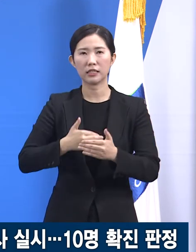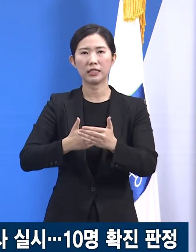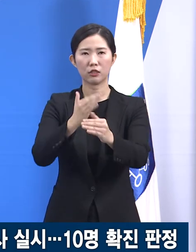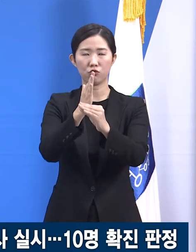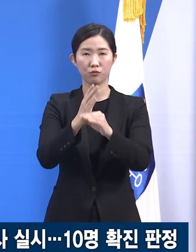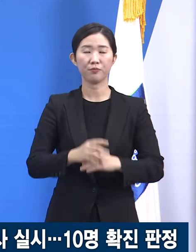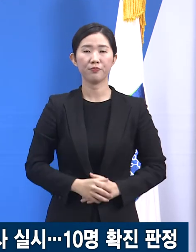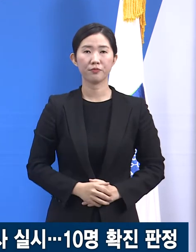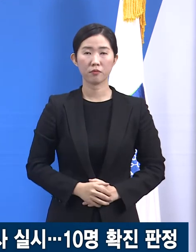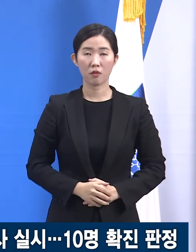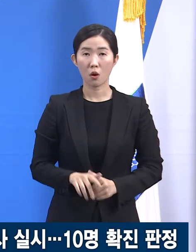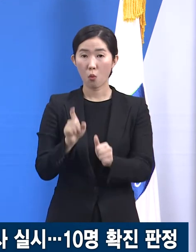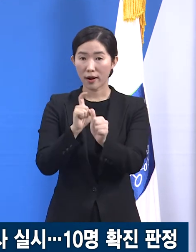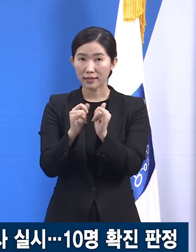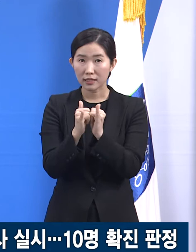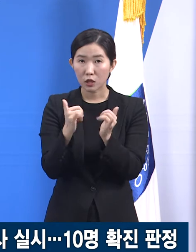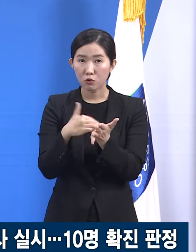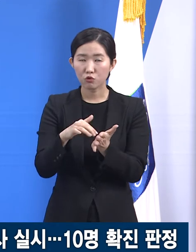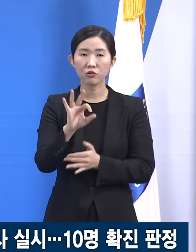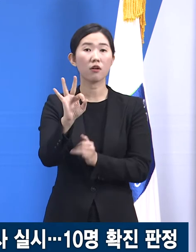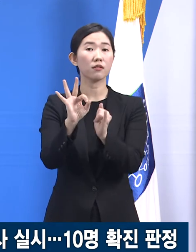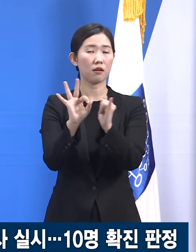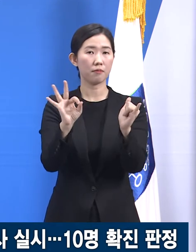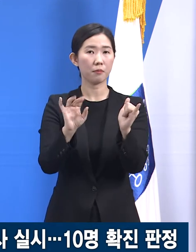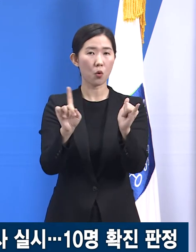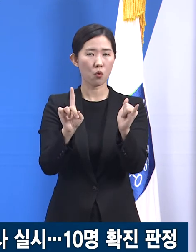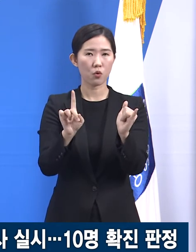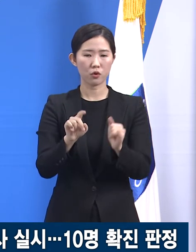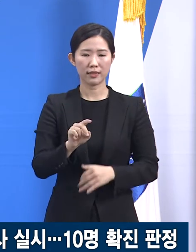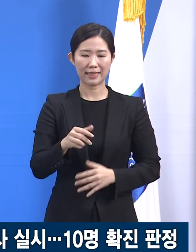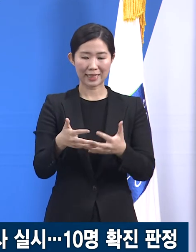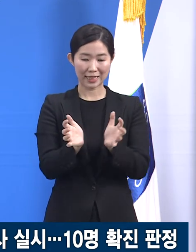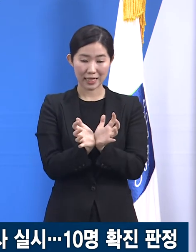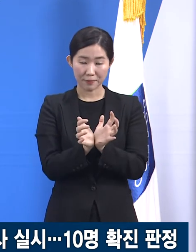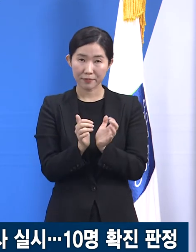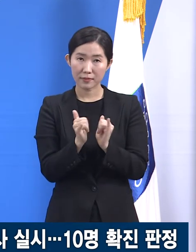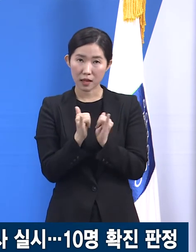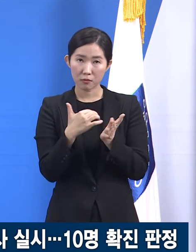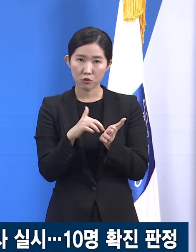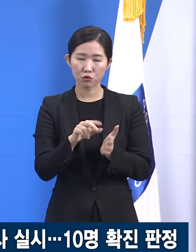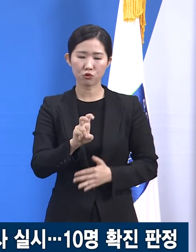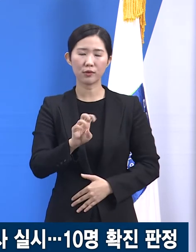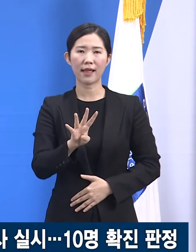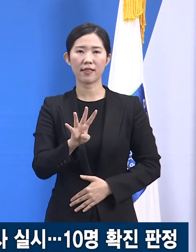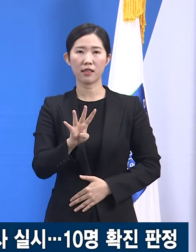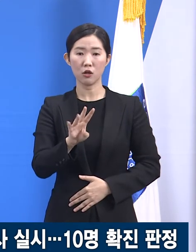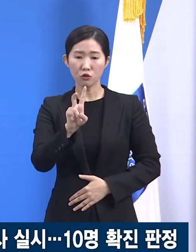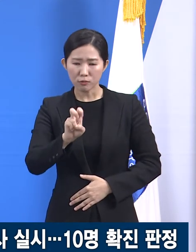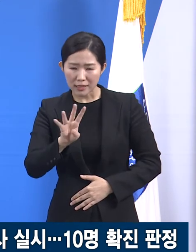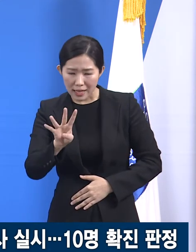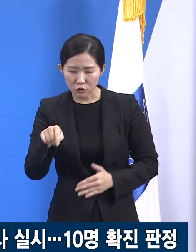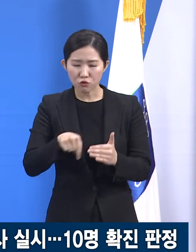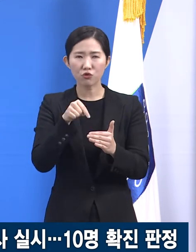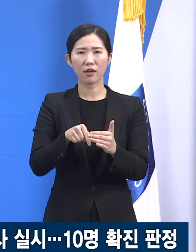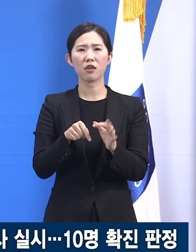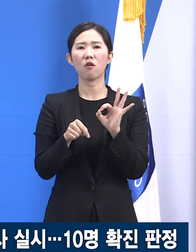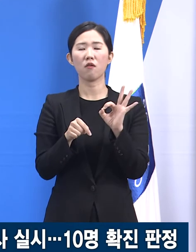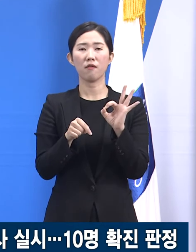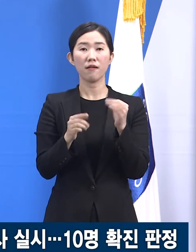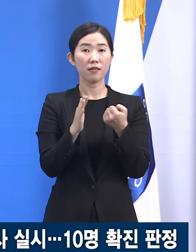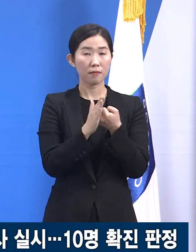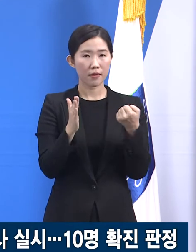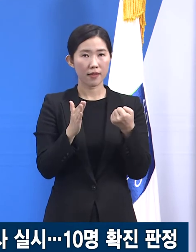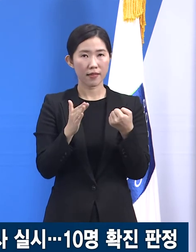확진된 사람 10명은 24명으로 구성된 같은 팀 소속 일원으로 나머지 14명은